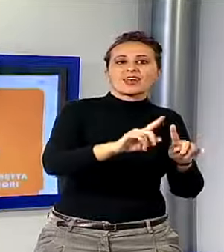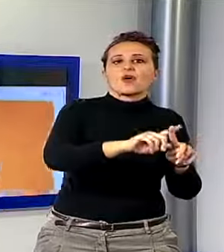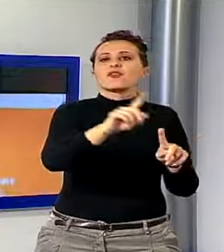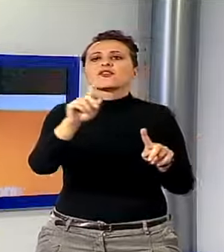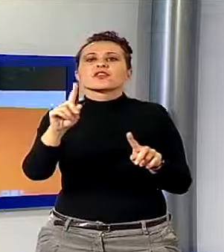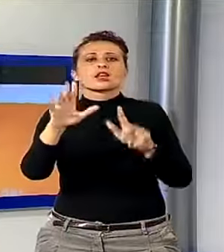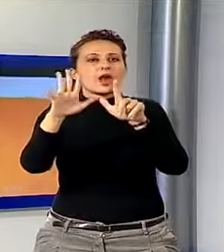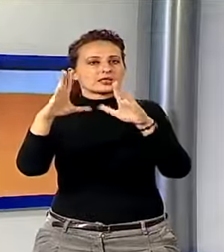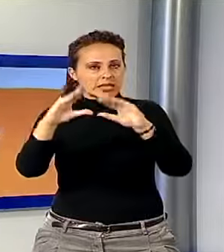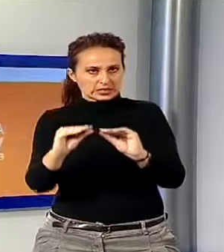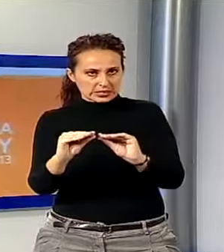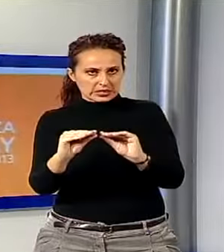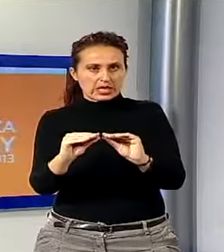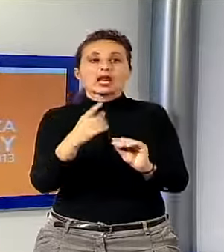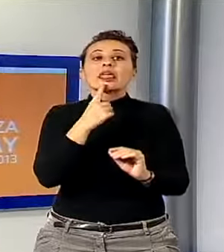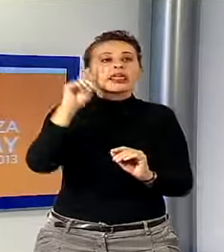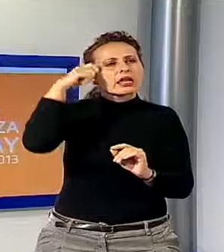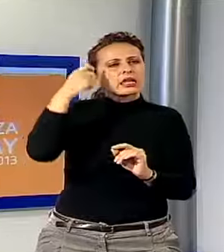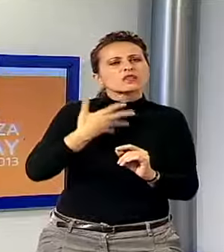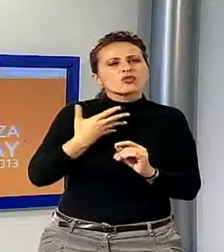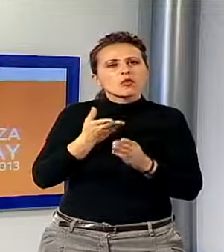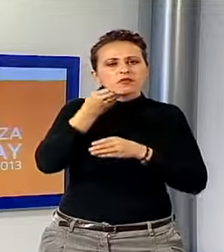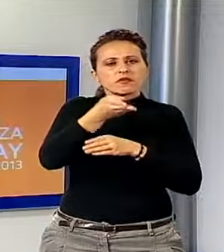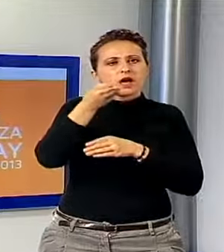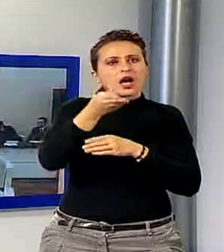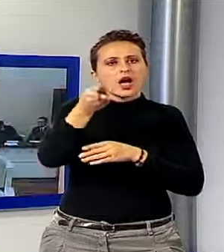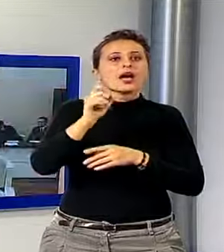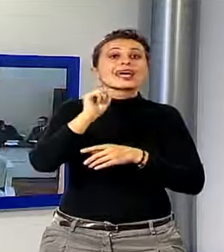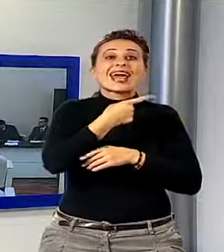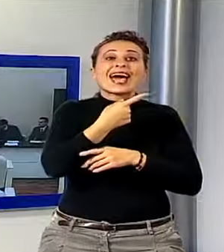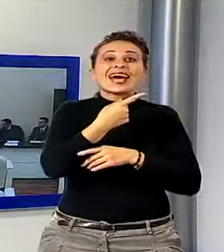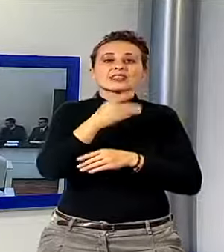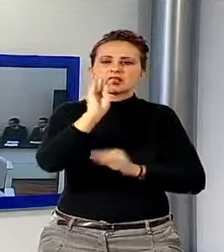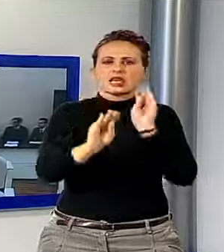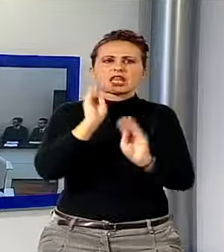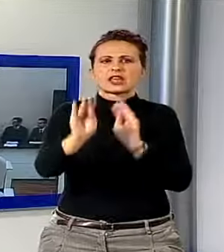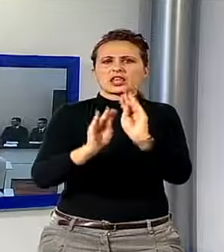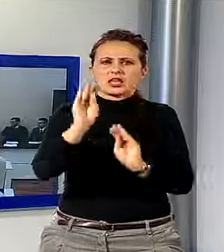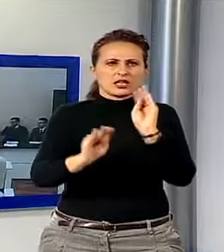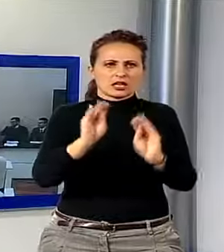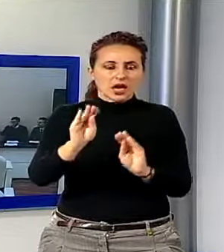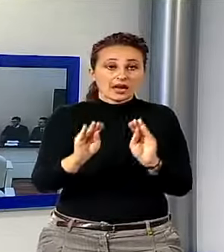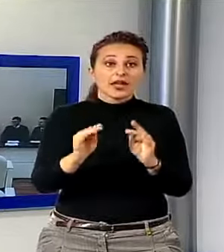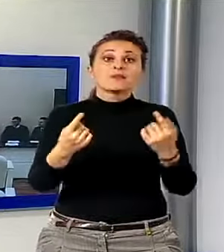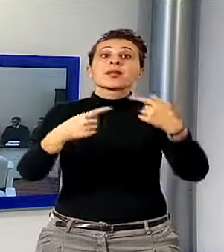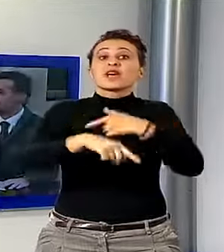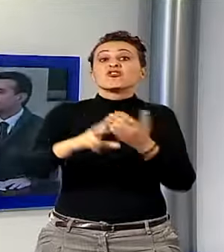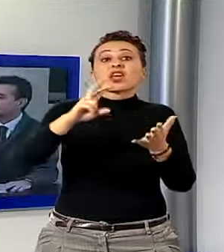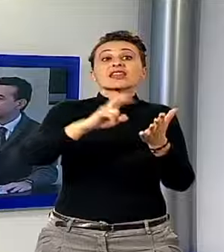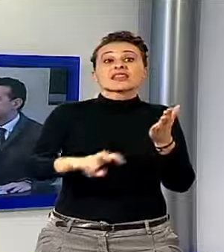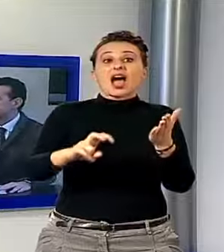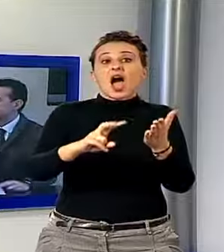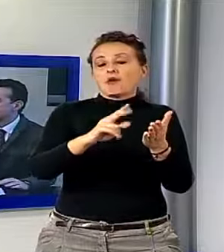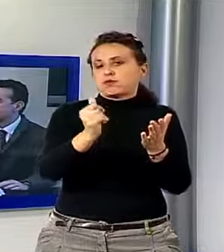apprendere tutti gli aspetti di questi contratti in maniera completamente gratuita. Impossibile invece stabilire un tariffario di riferimento,